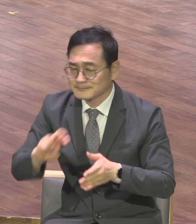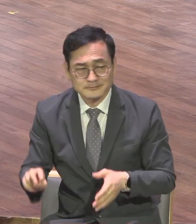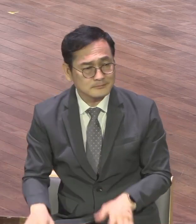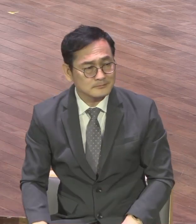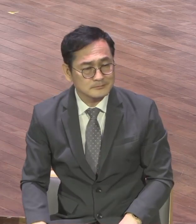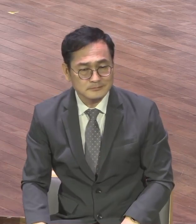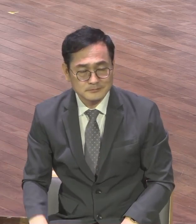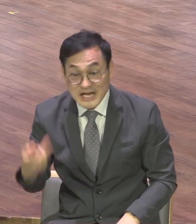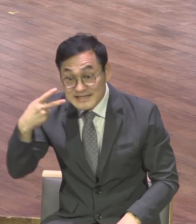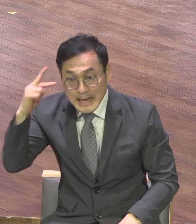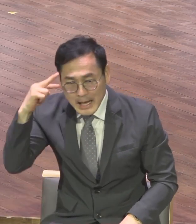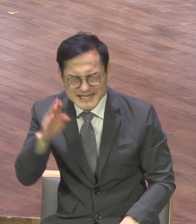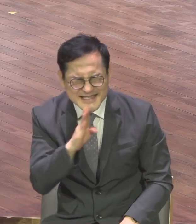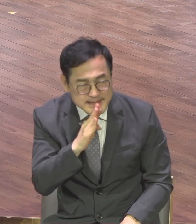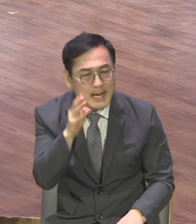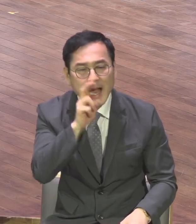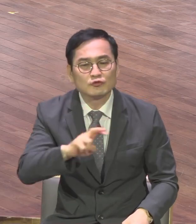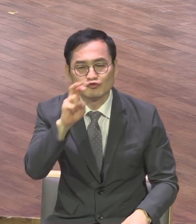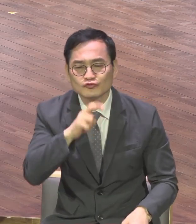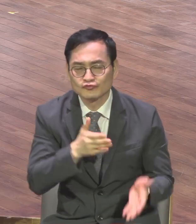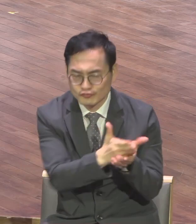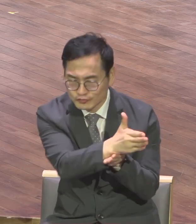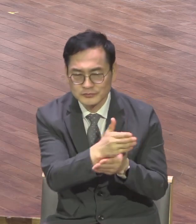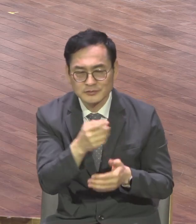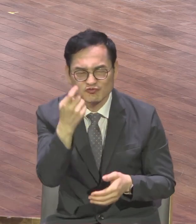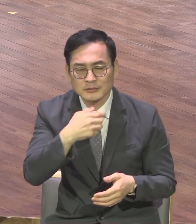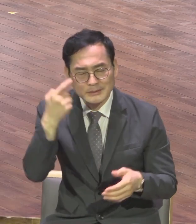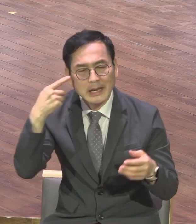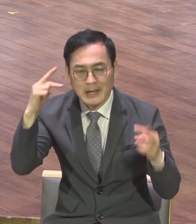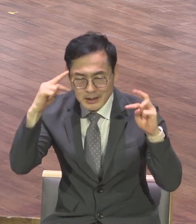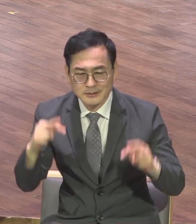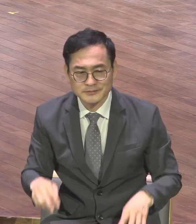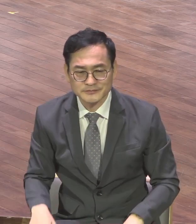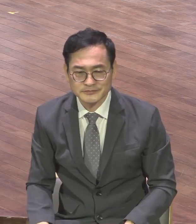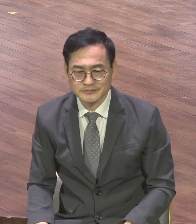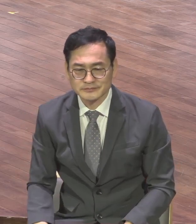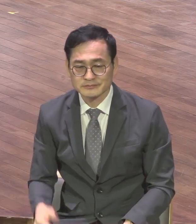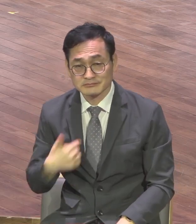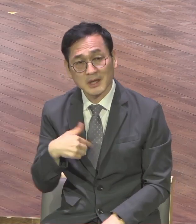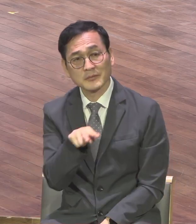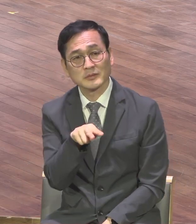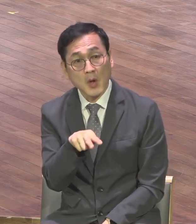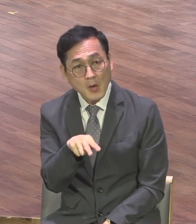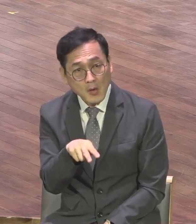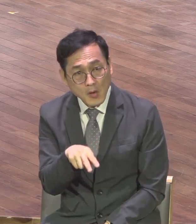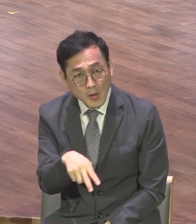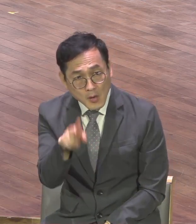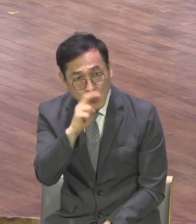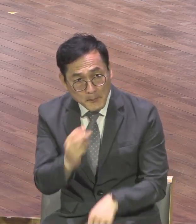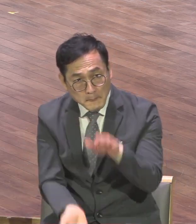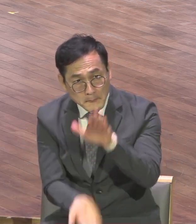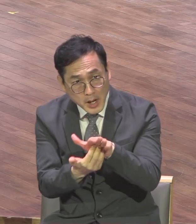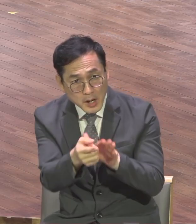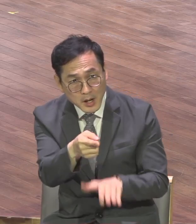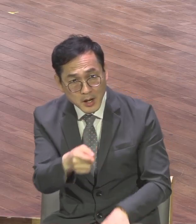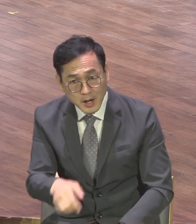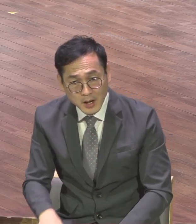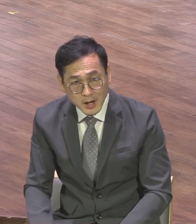정도로 잘하더라고 내가 봐도 쟤들 우리 교회는 맞아 적기 가지고 어떻게 예배를 드리지 어떻게